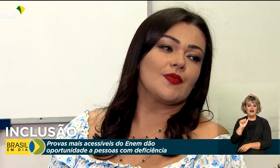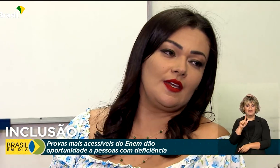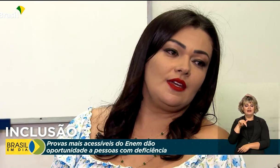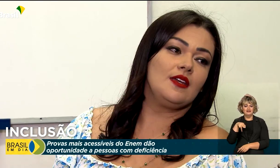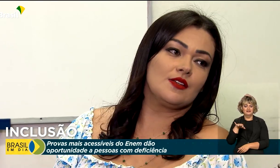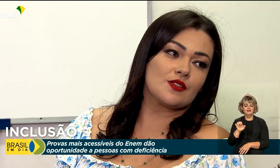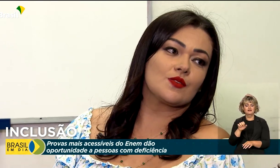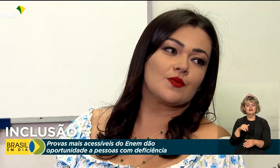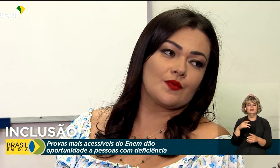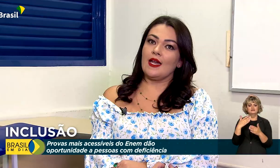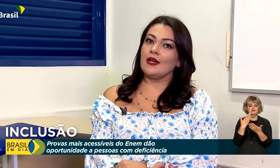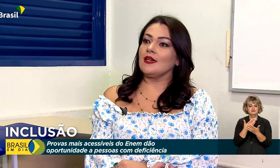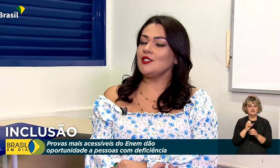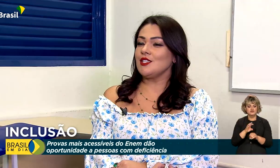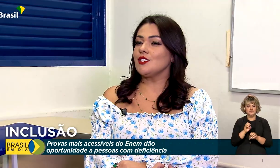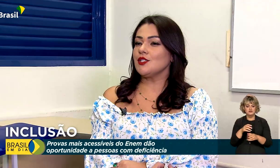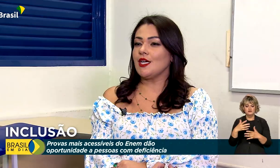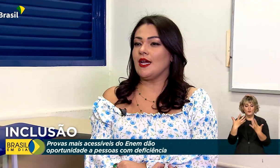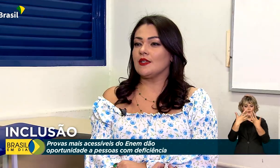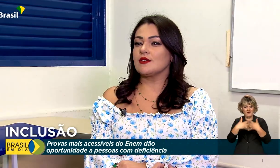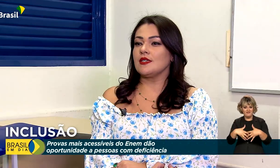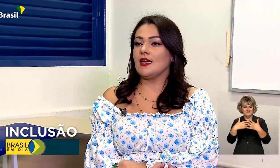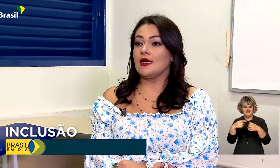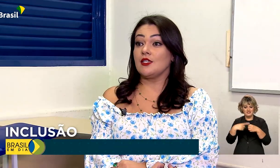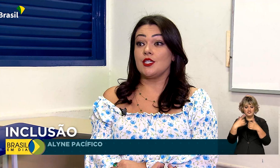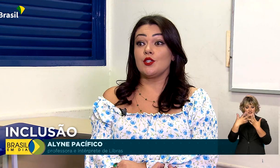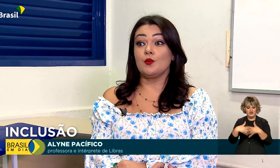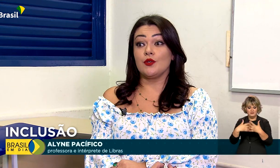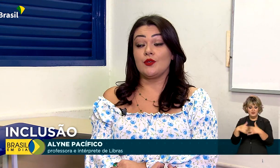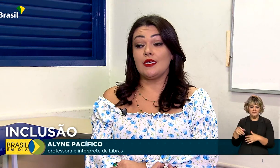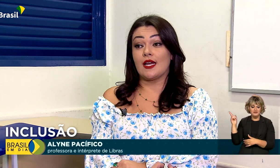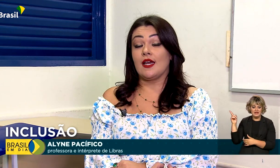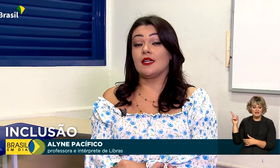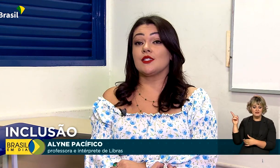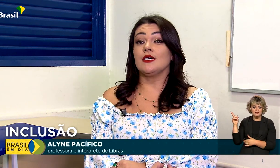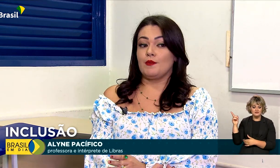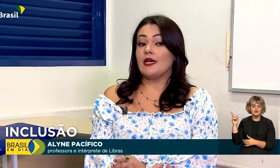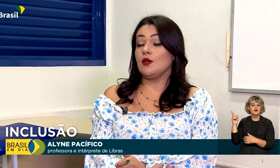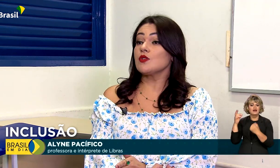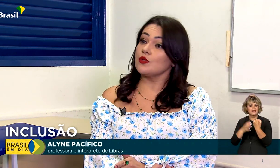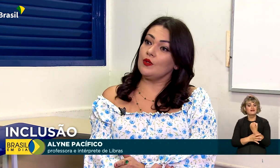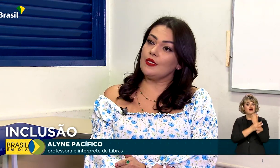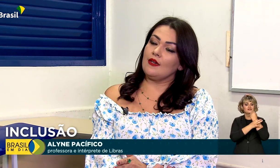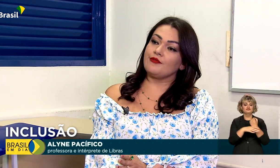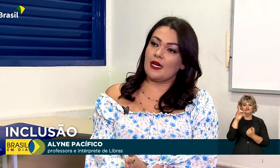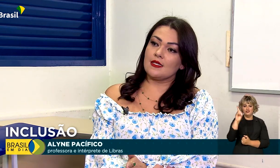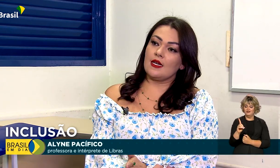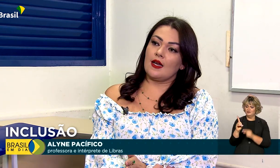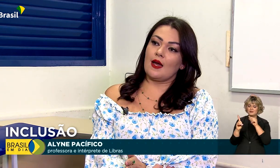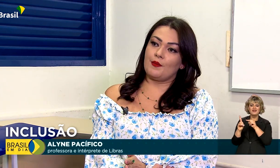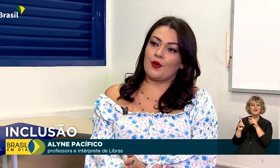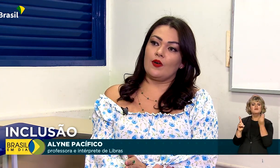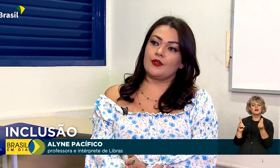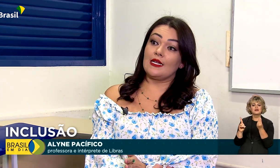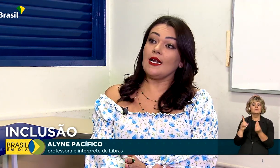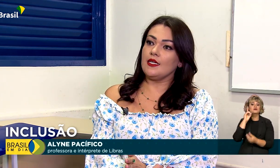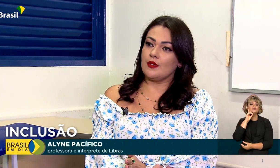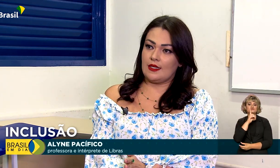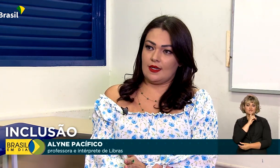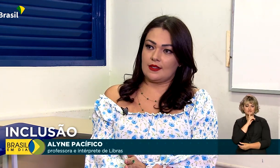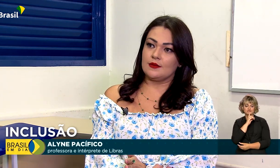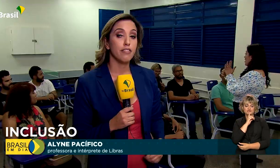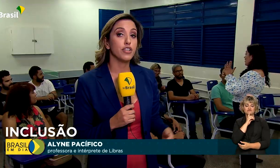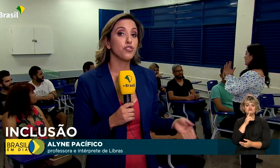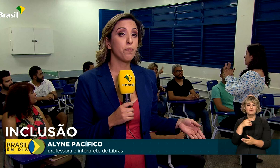escola pública no Gama. É a garantia de direitos, a garantia de oportunidade, para que o surdo faça a prova na